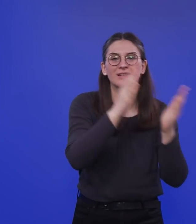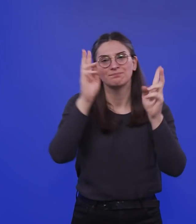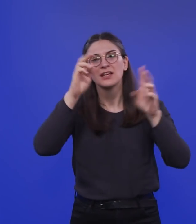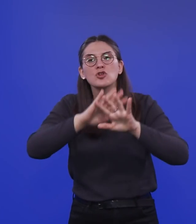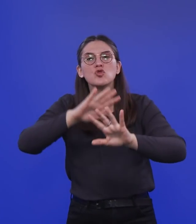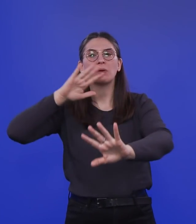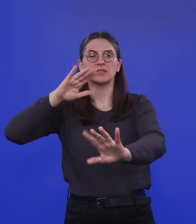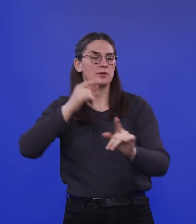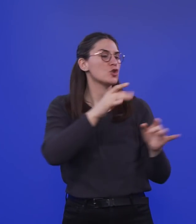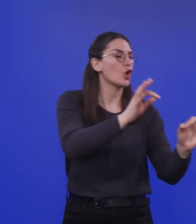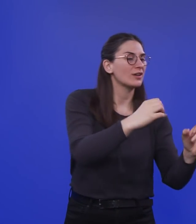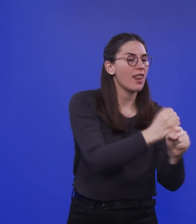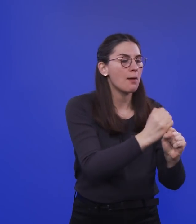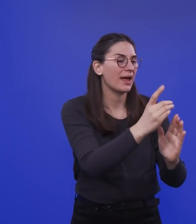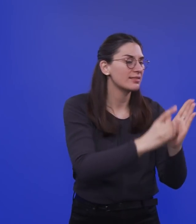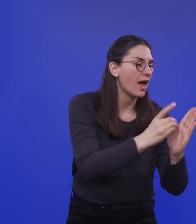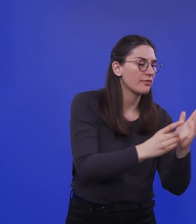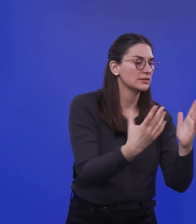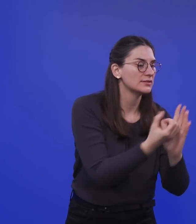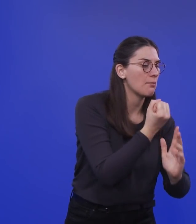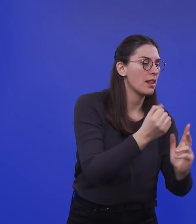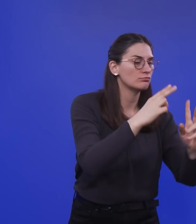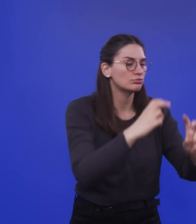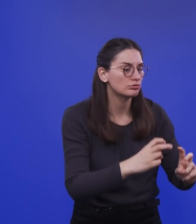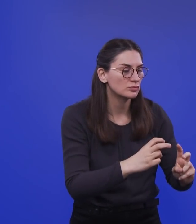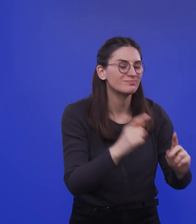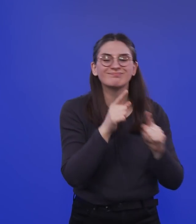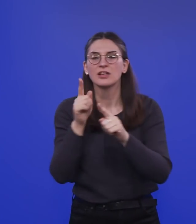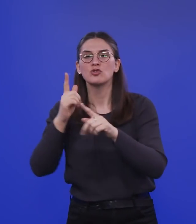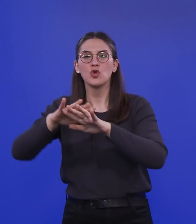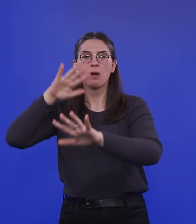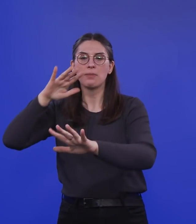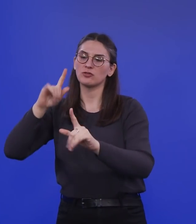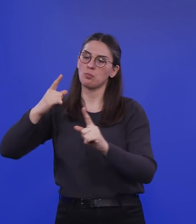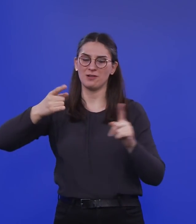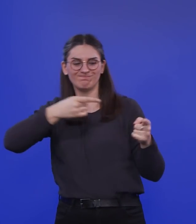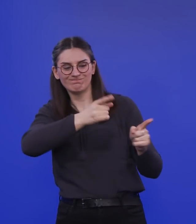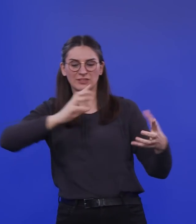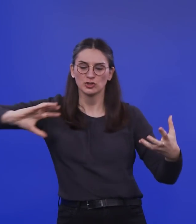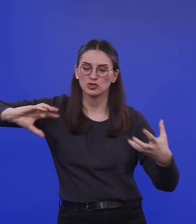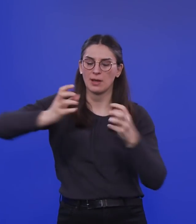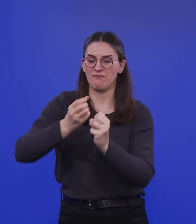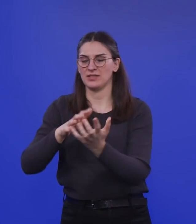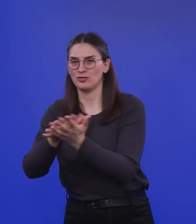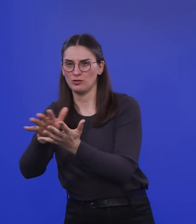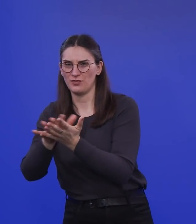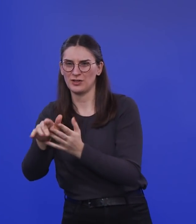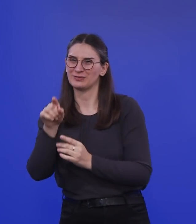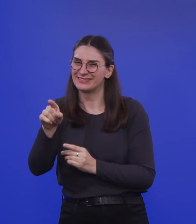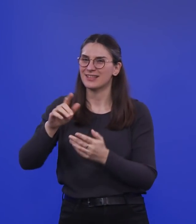Originalarbeiten zusammenfassen, und noch mal gemeinsam auswerten. Diese gemeinsamen Auswertungen, die haben in